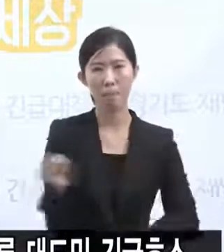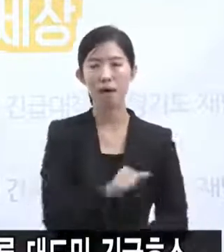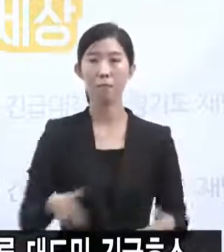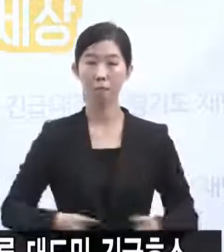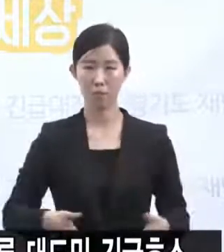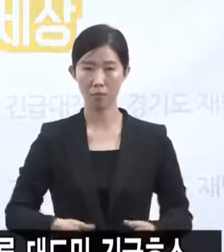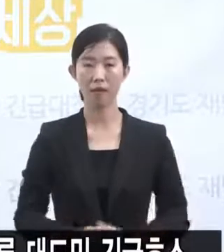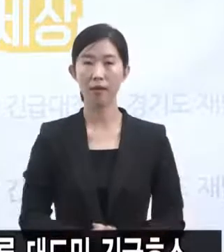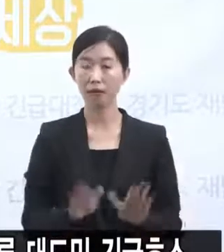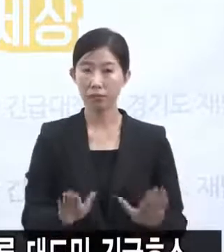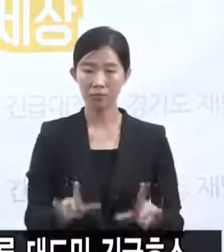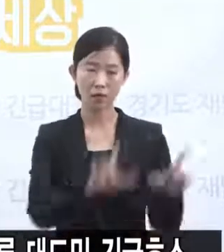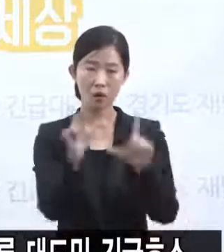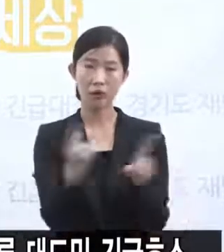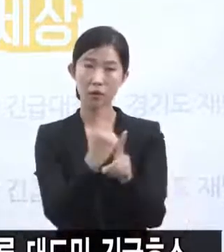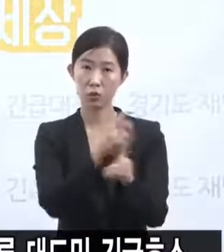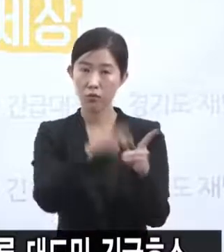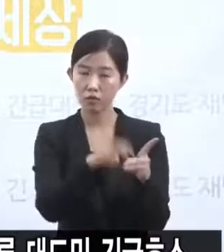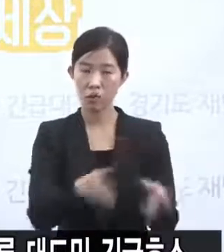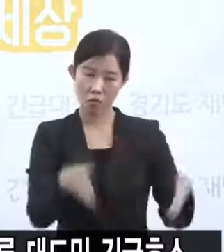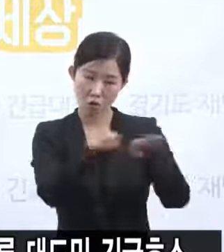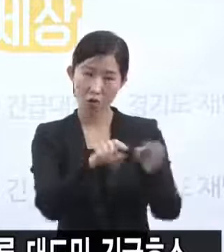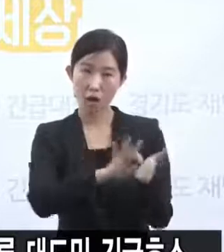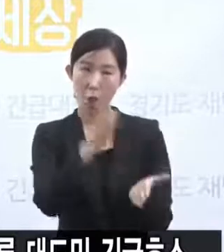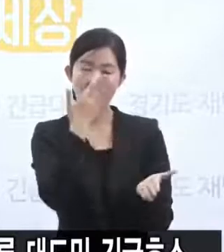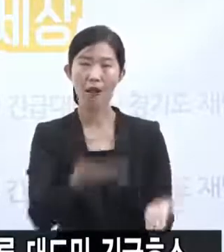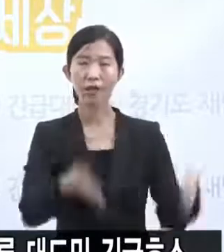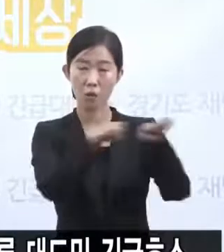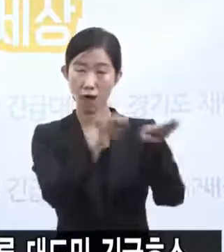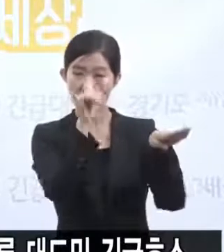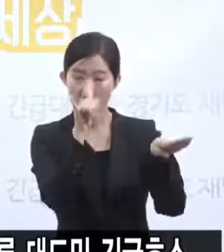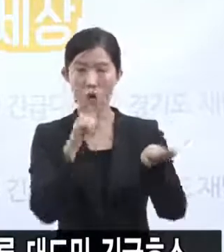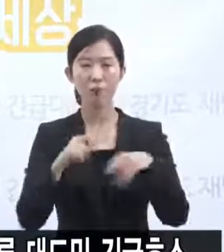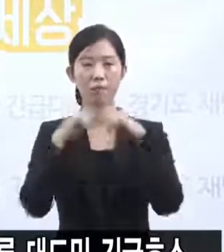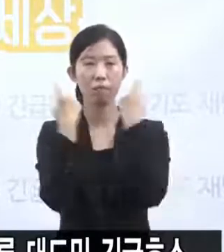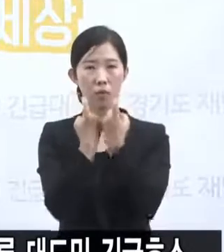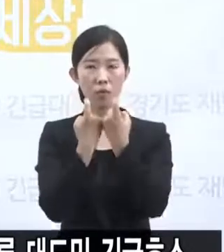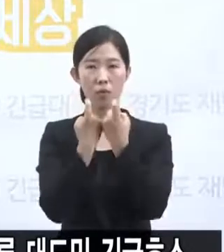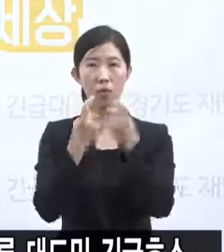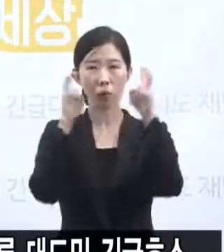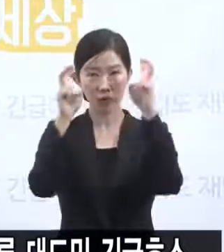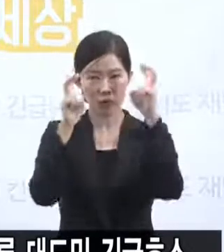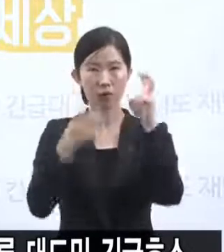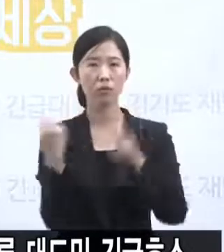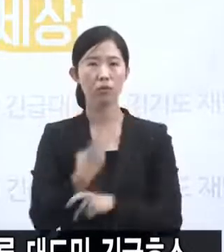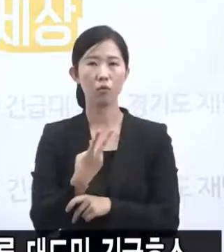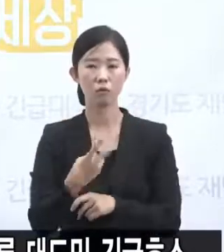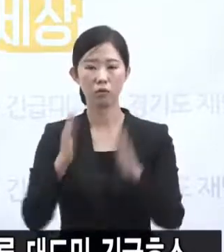보유한 공공기관과 민간주체에 적극적이고 신속한 협조를 강곡히 당부드립니다.